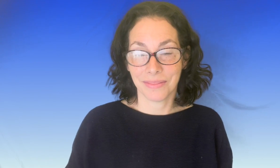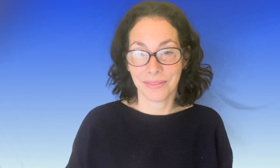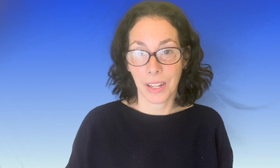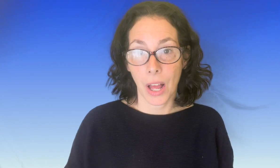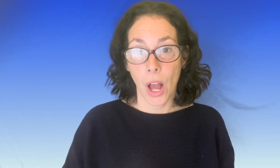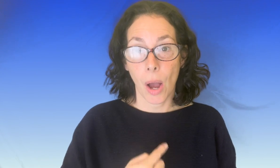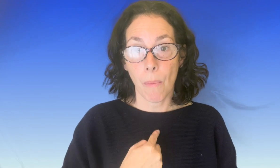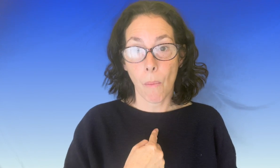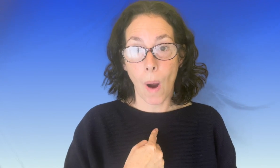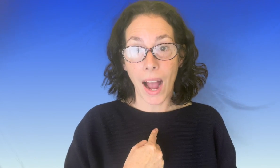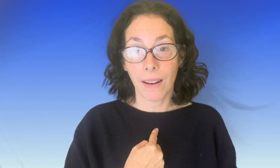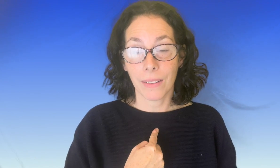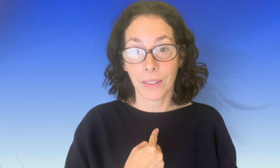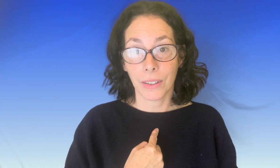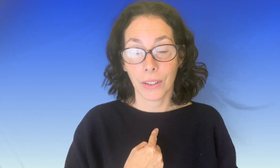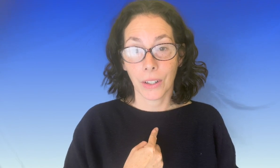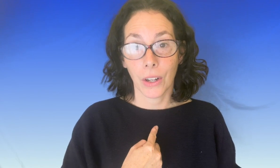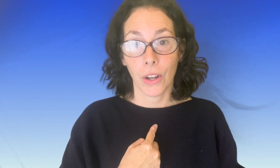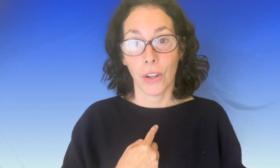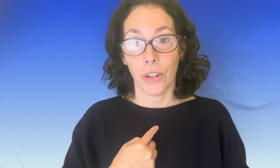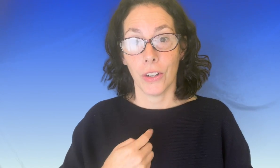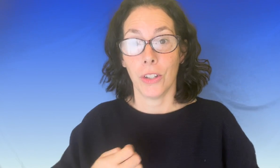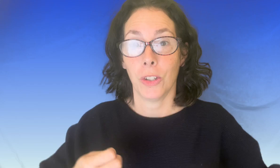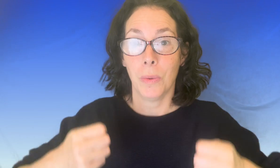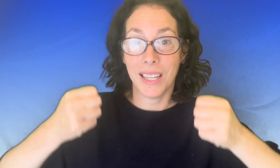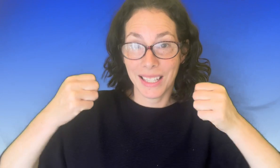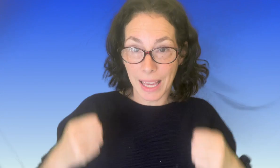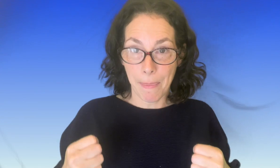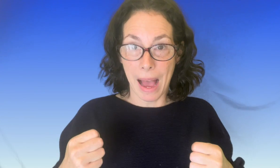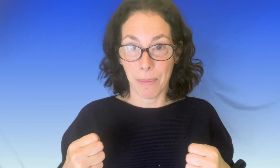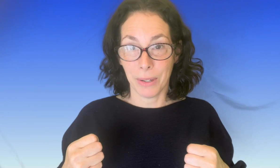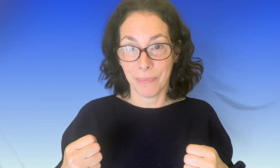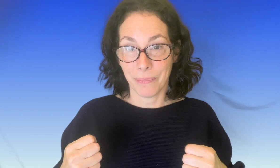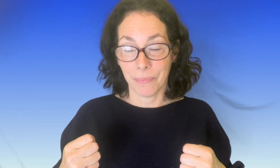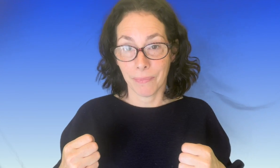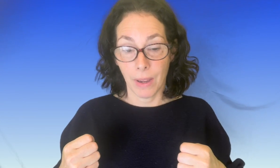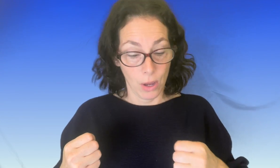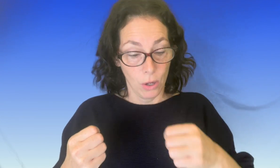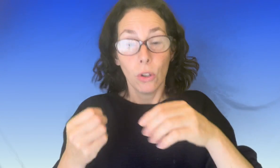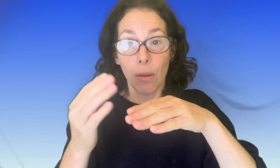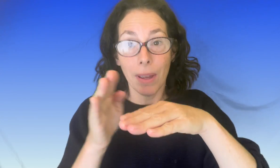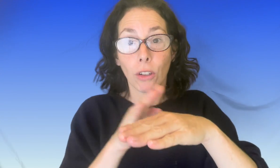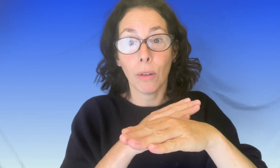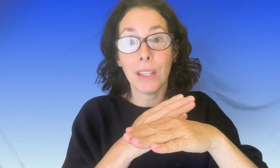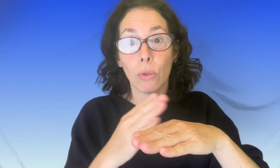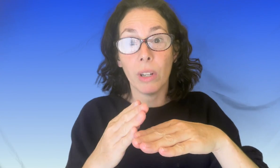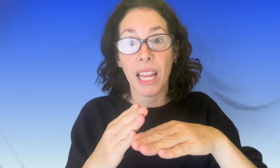moi je suis capable de mettre mes souliers